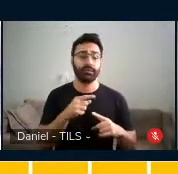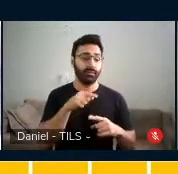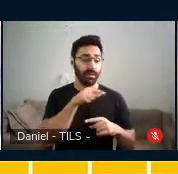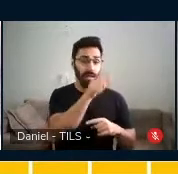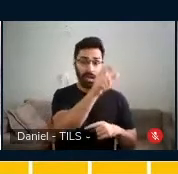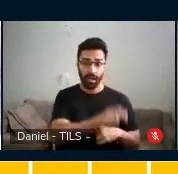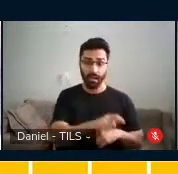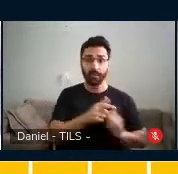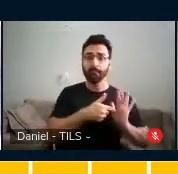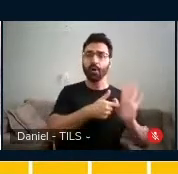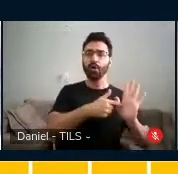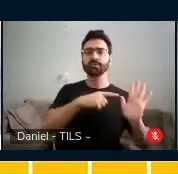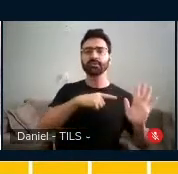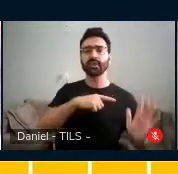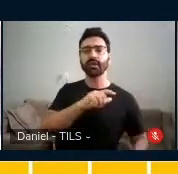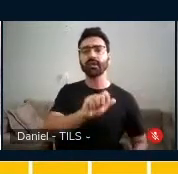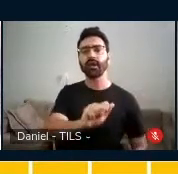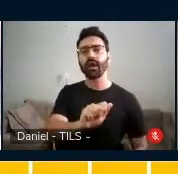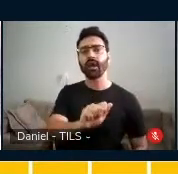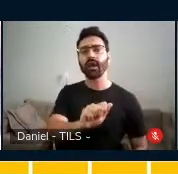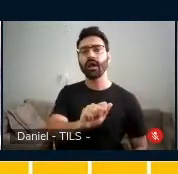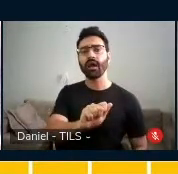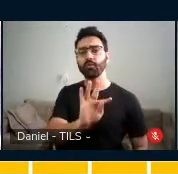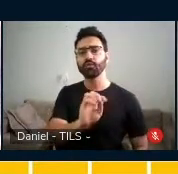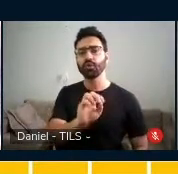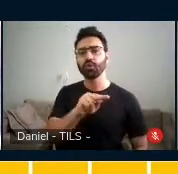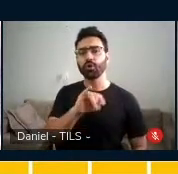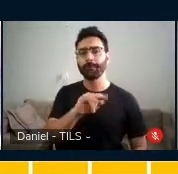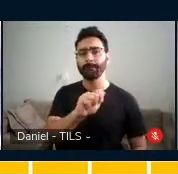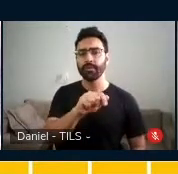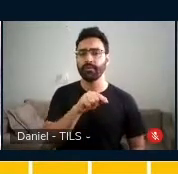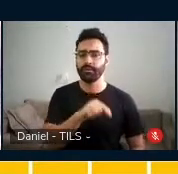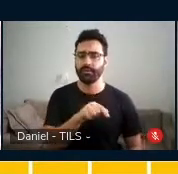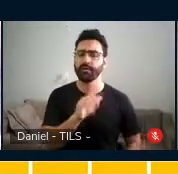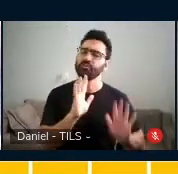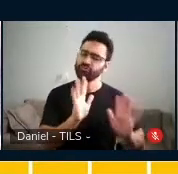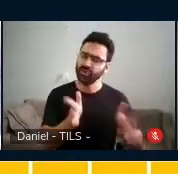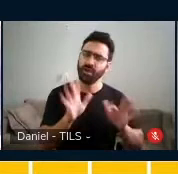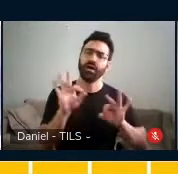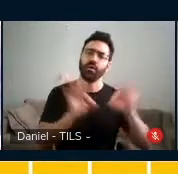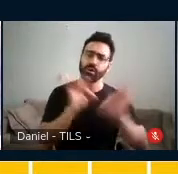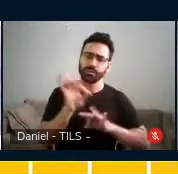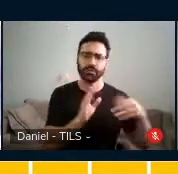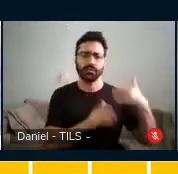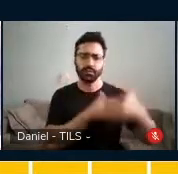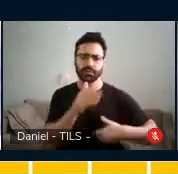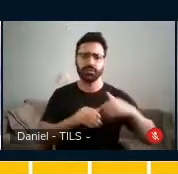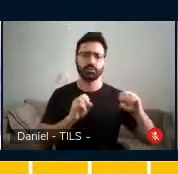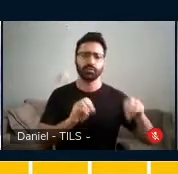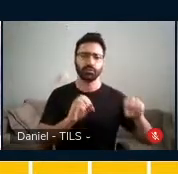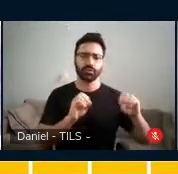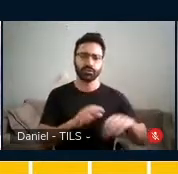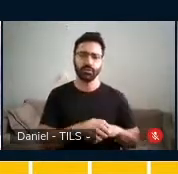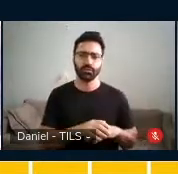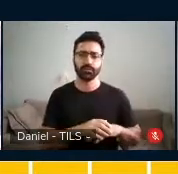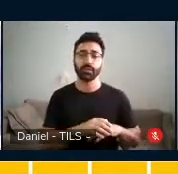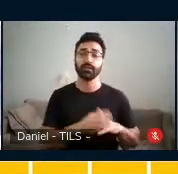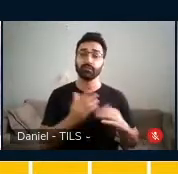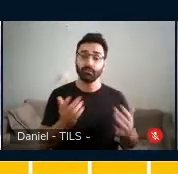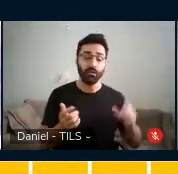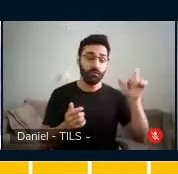autonomia e ela apresentou, eu tinha organizado processos educativos e ela acrescentou